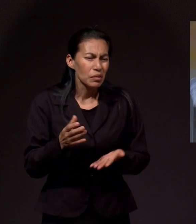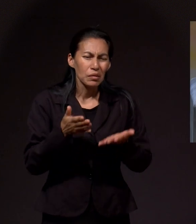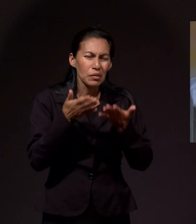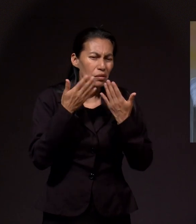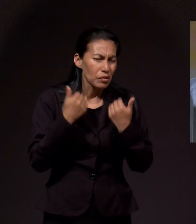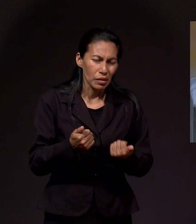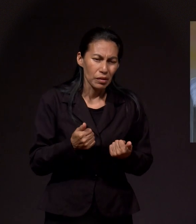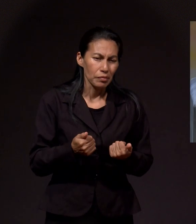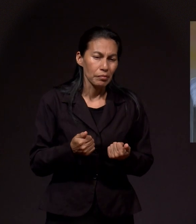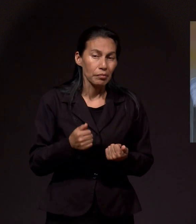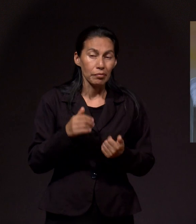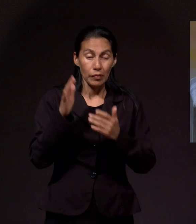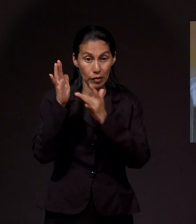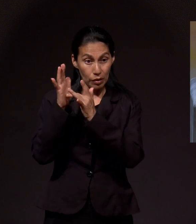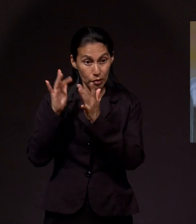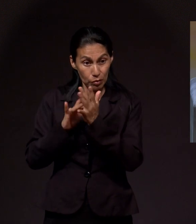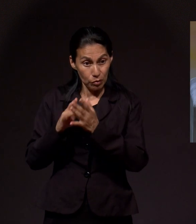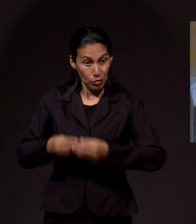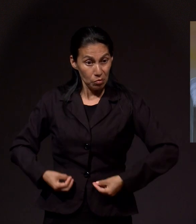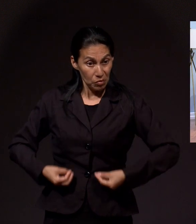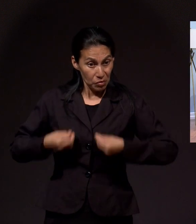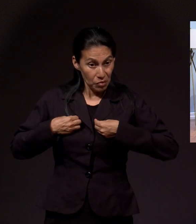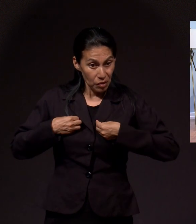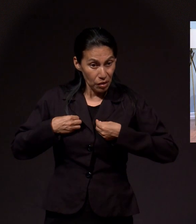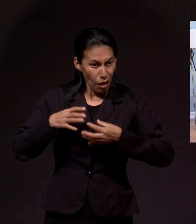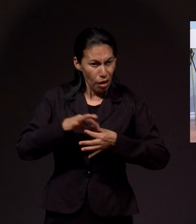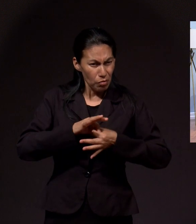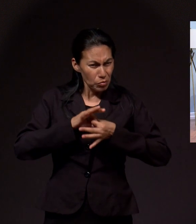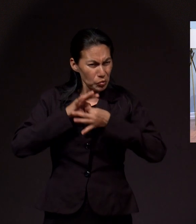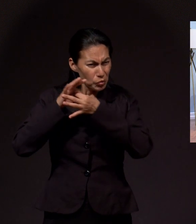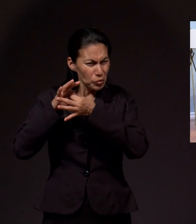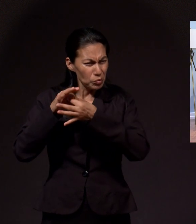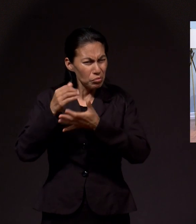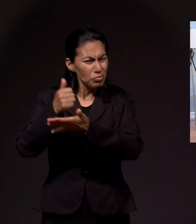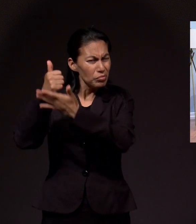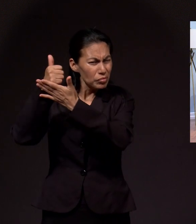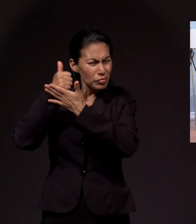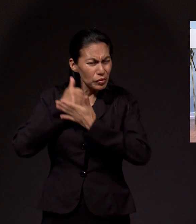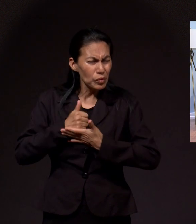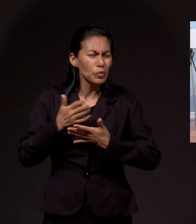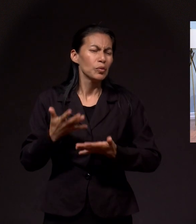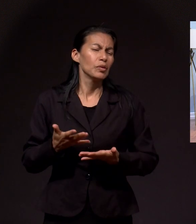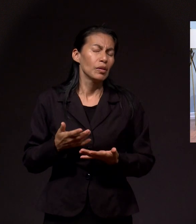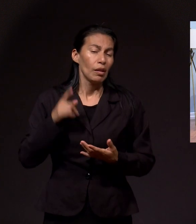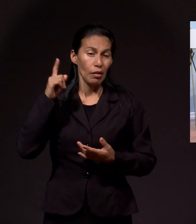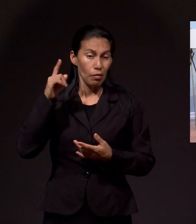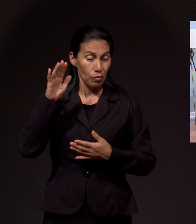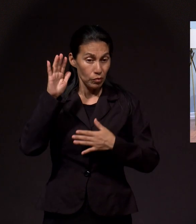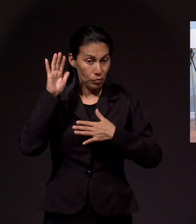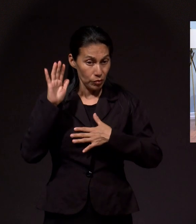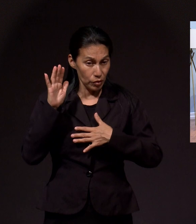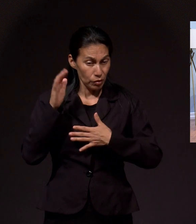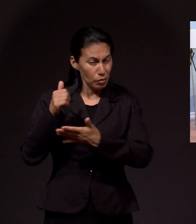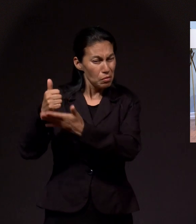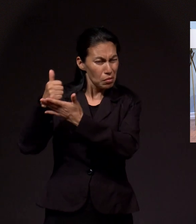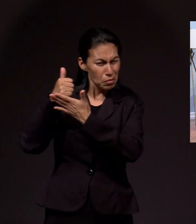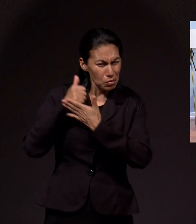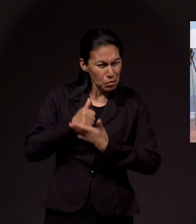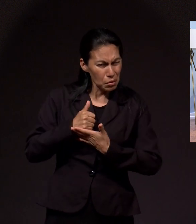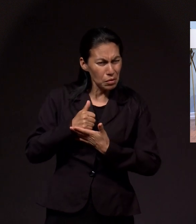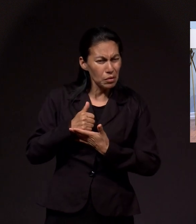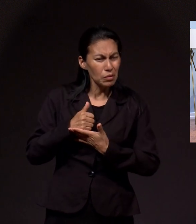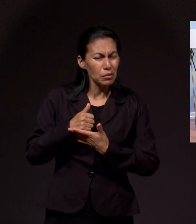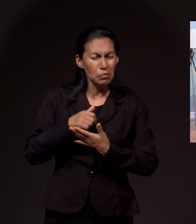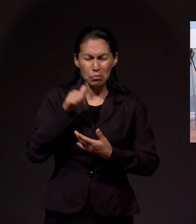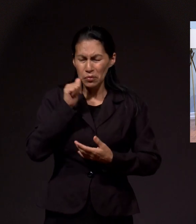Jesús, el sustento para la vida. En este mundo convocionado y difícil, Jesús promete ser nuestro